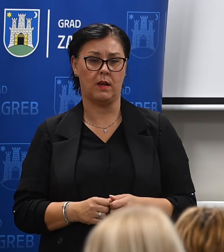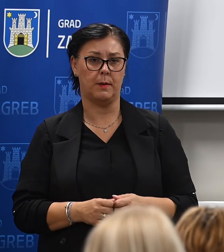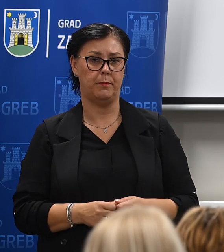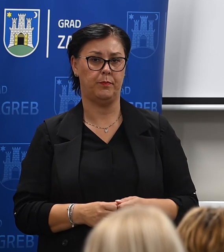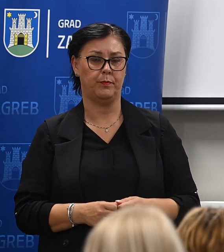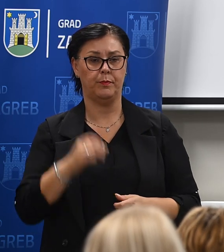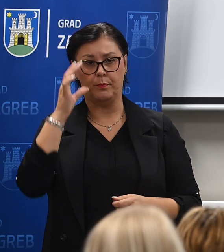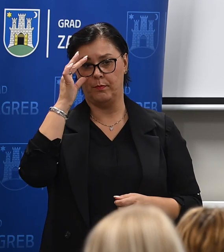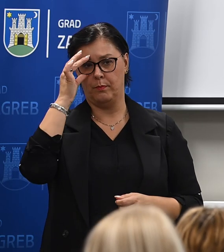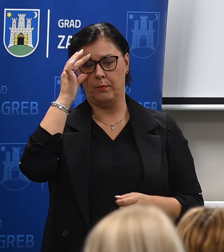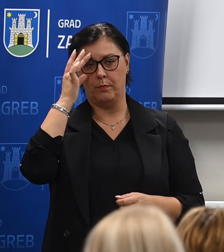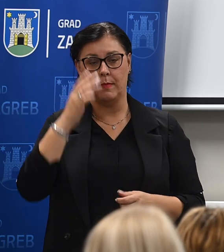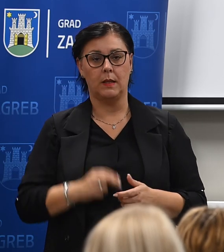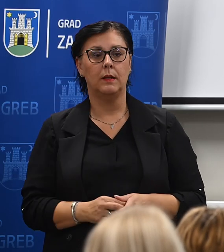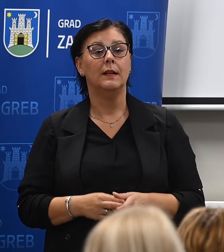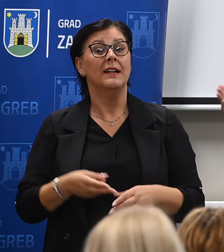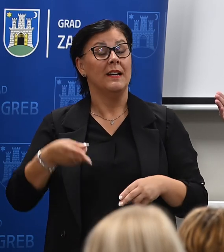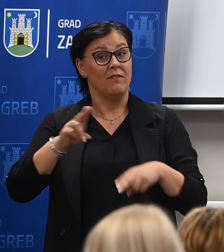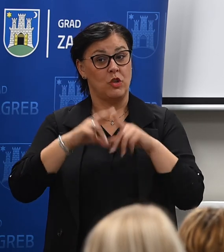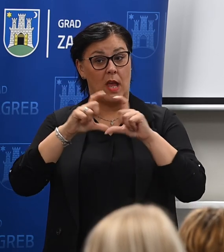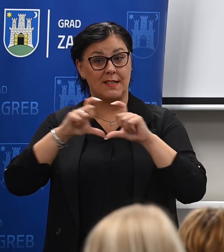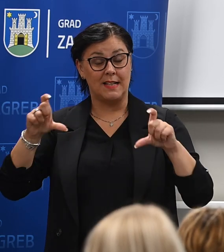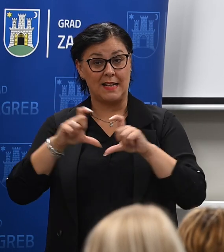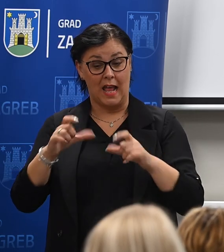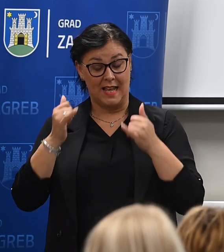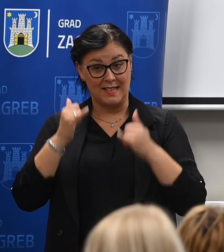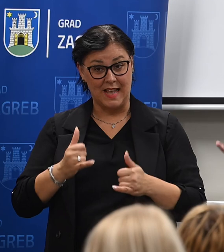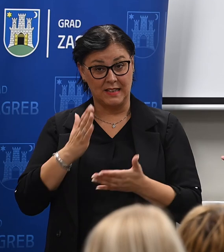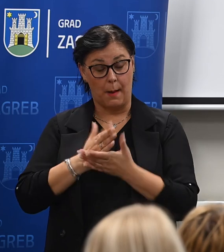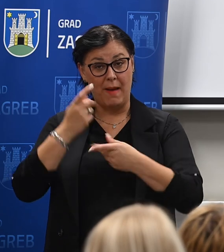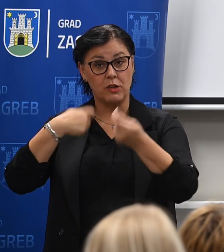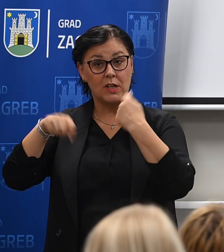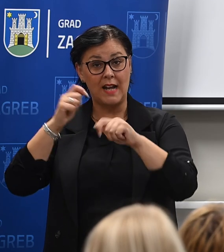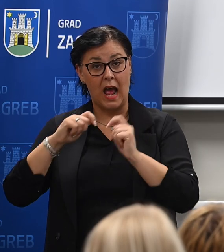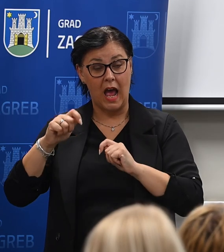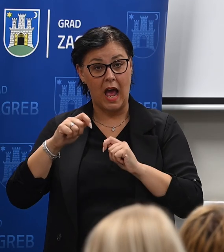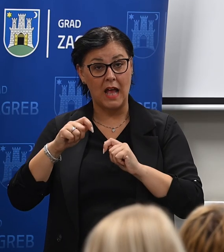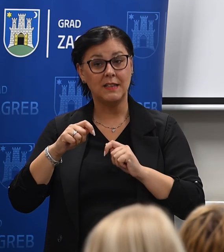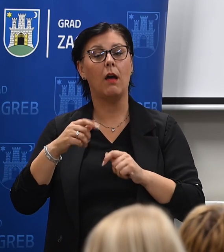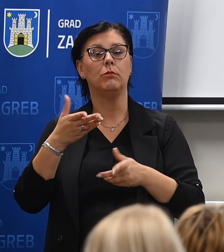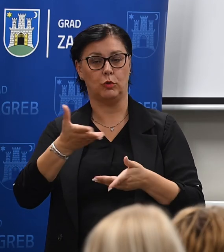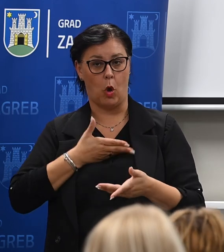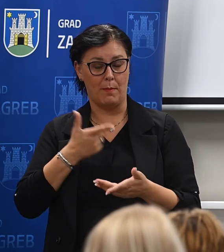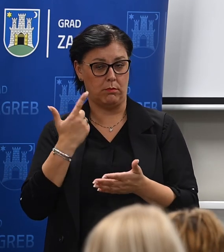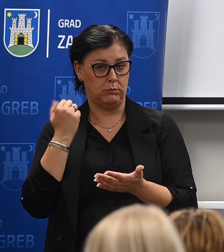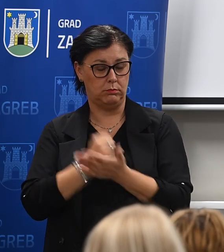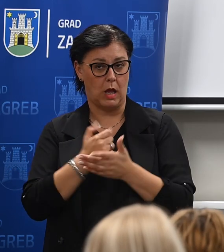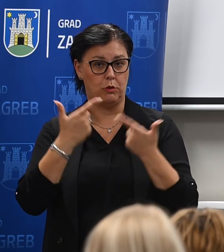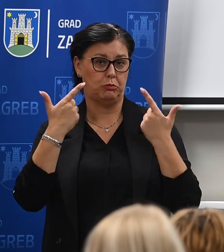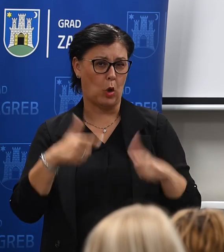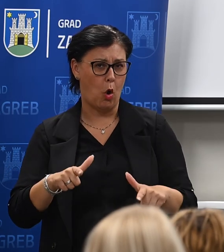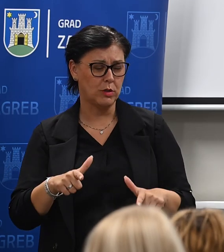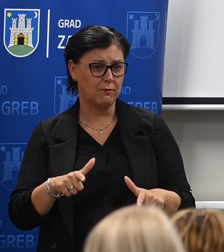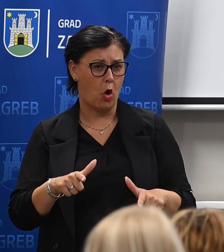Ovako, znači kao prvo morate znat da većina stambene zgradnje koje se sada izgrađuje je zapravo na temi od ozvala koje su izdele prije, ne znam,